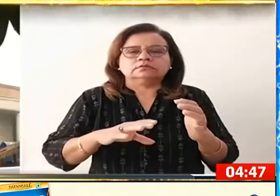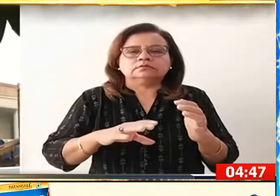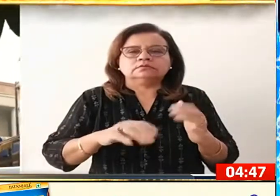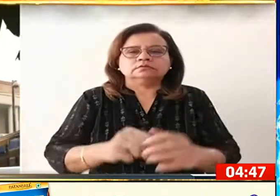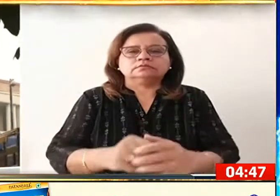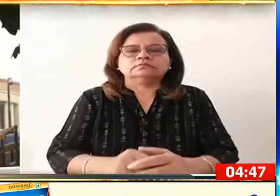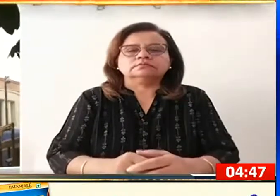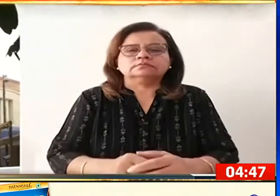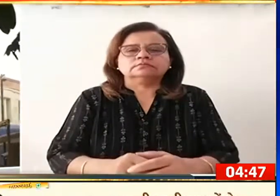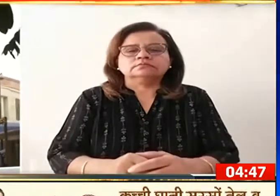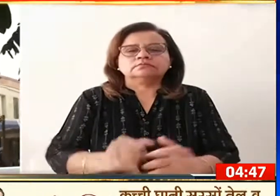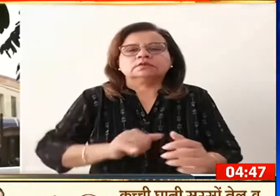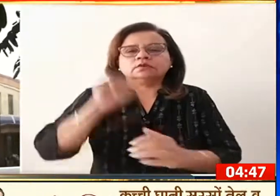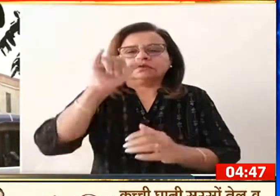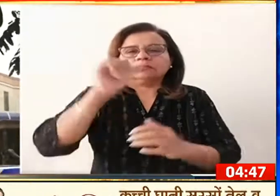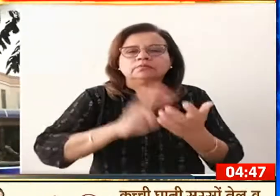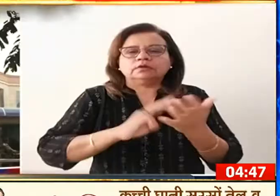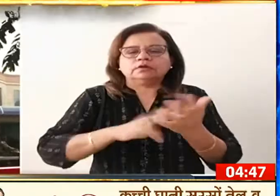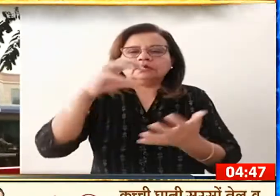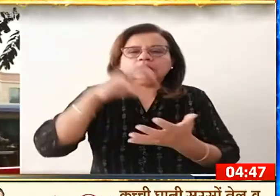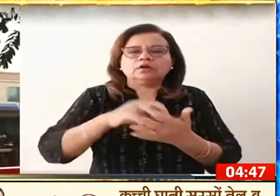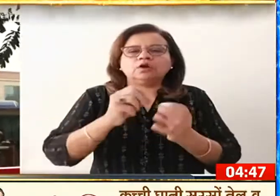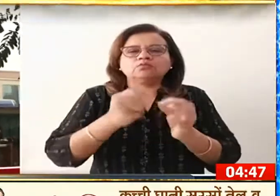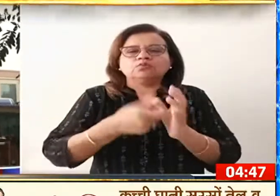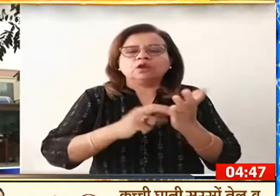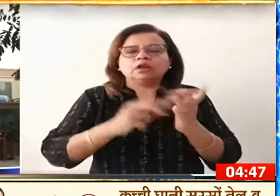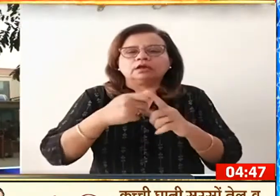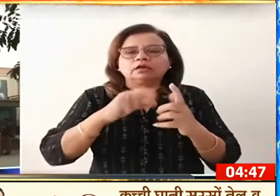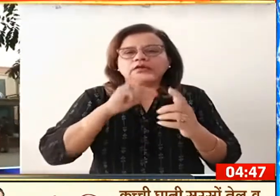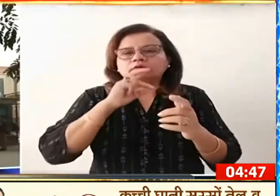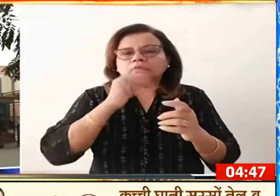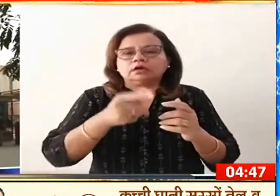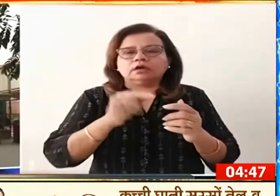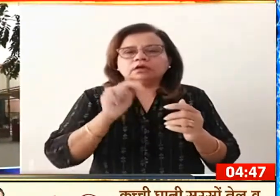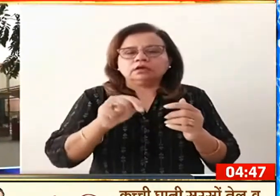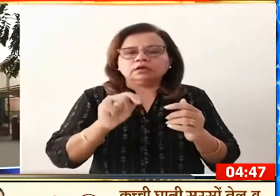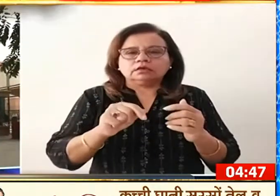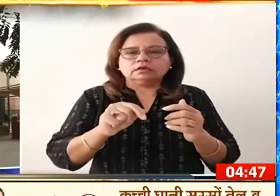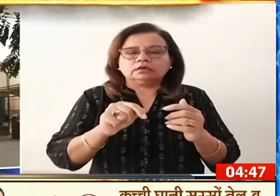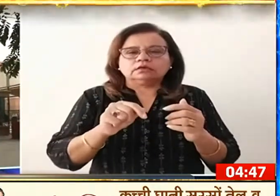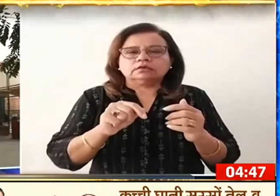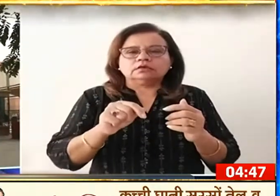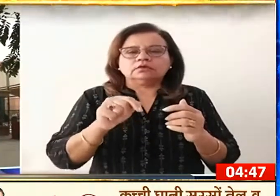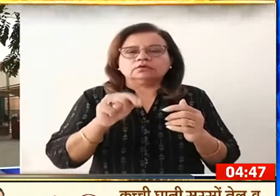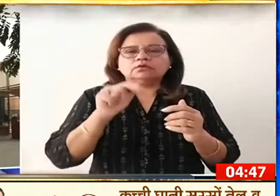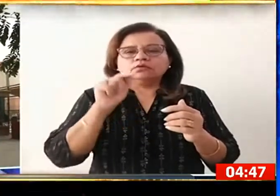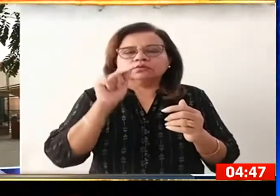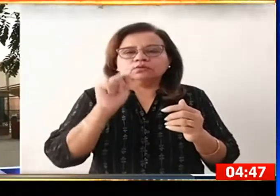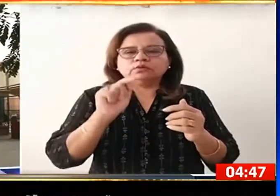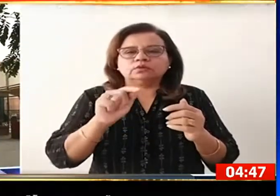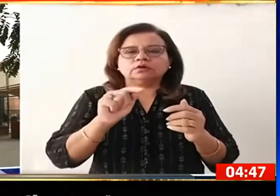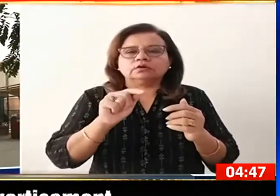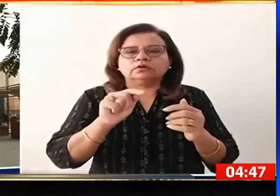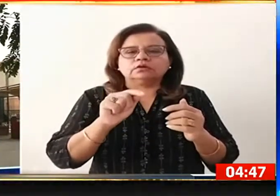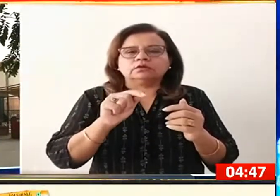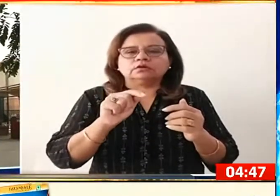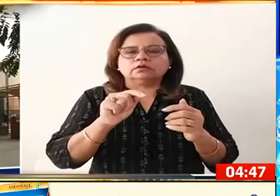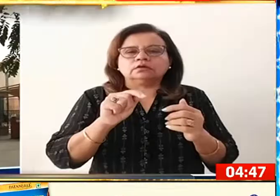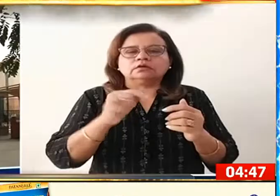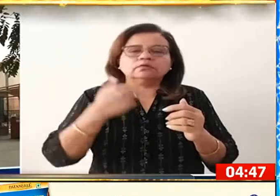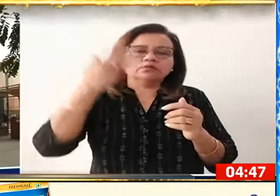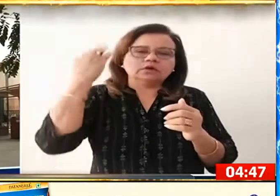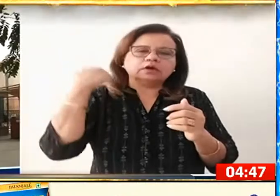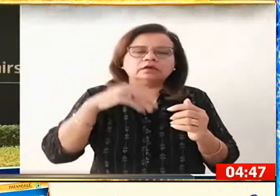विदेश मंत्राले ने बोलकन बोजगीर पर निशाना साथते हुए कहा कि उनकी भामक और पूर्वा ग्रह से